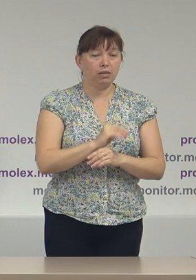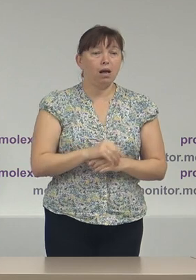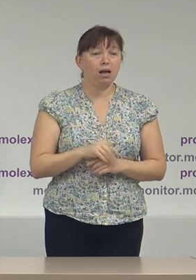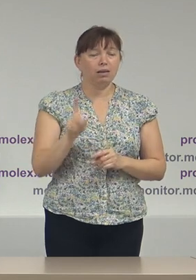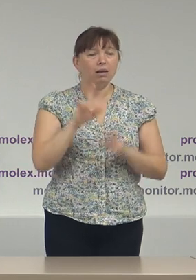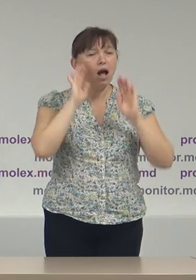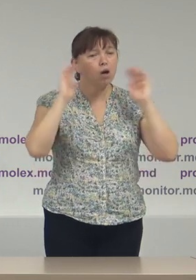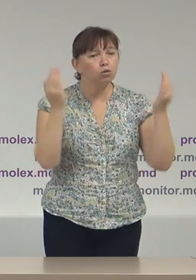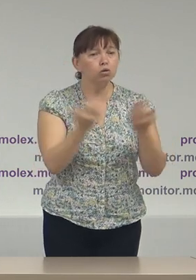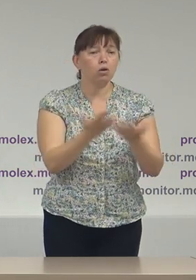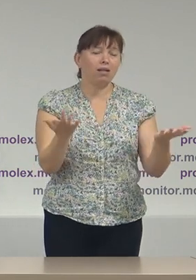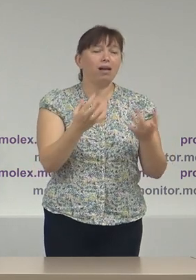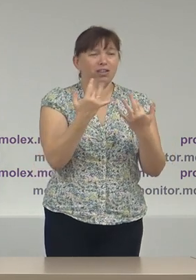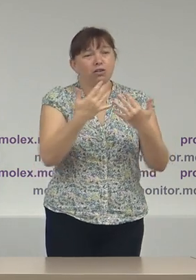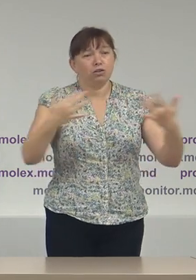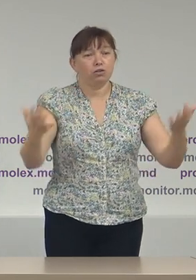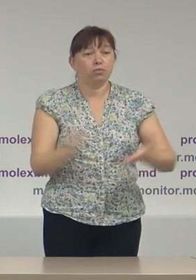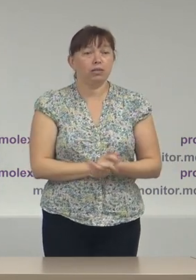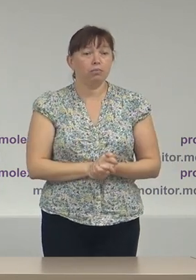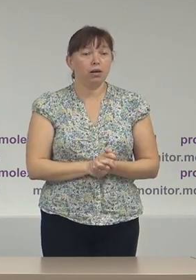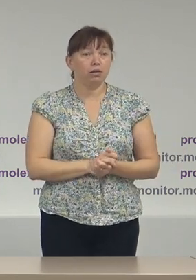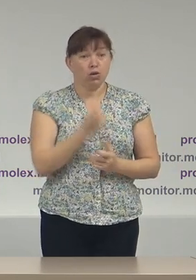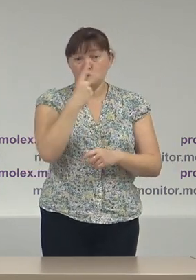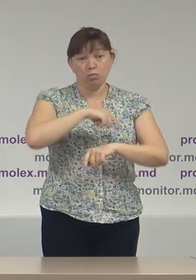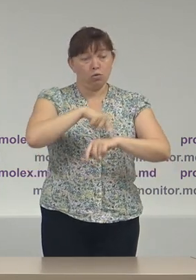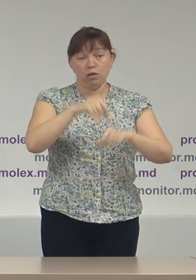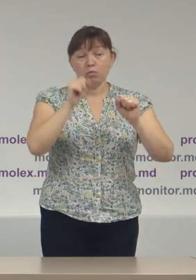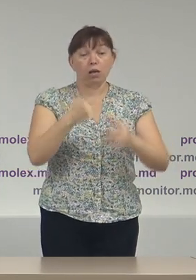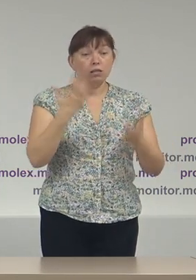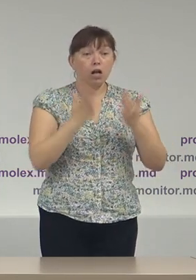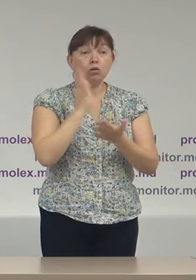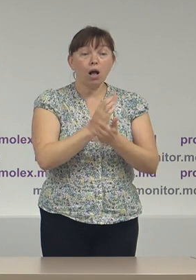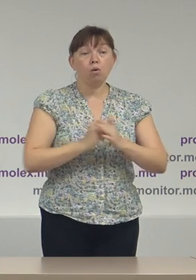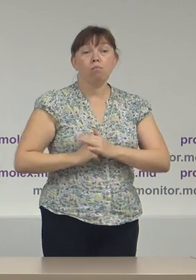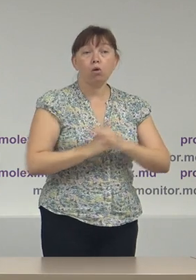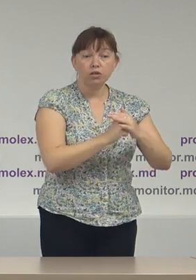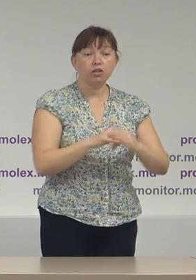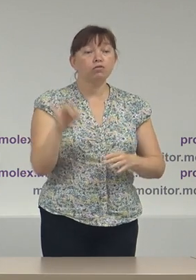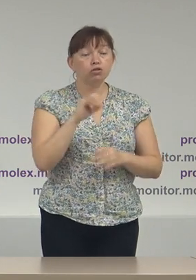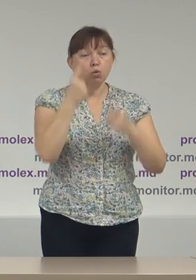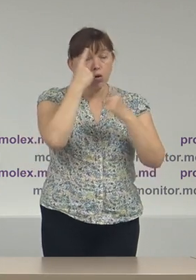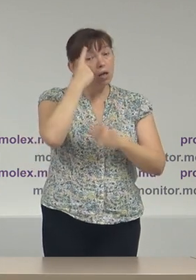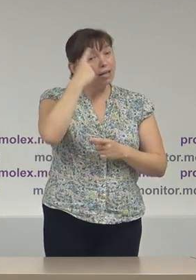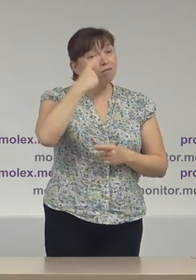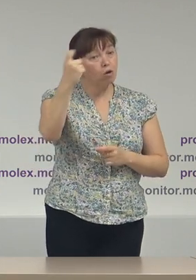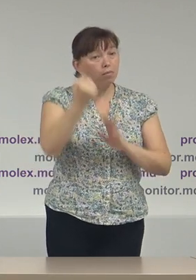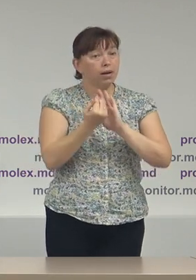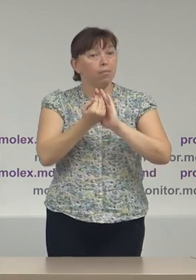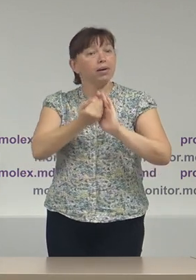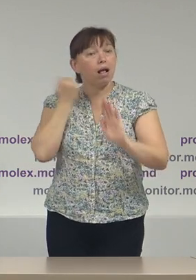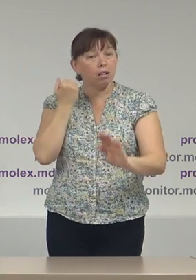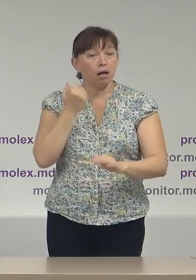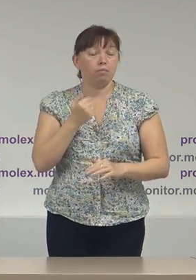autoizolare, etc., în cazuri motivate și cu informarea prealabilă